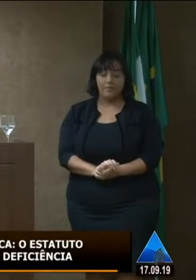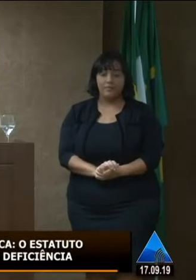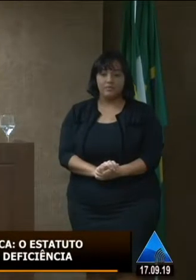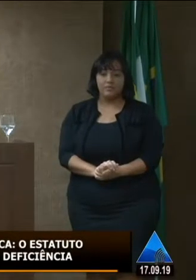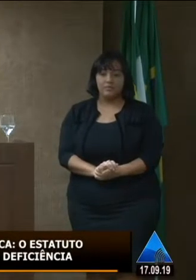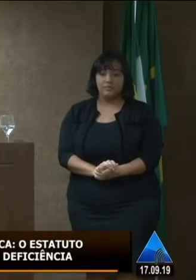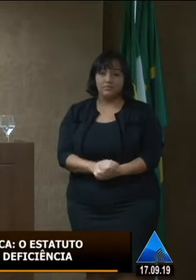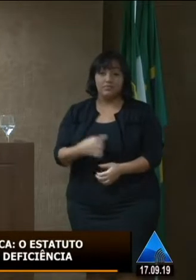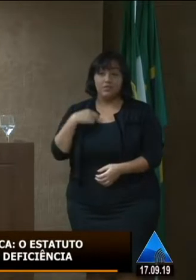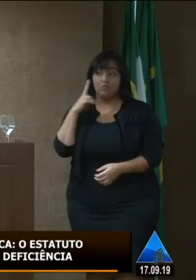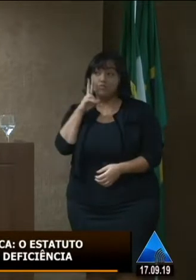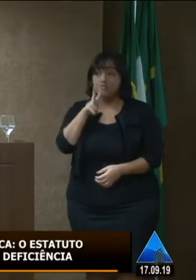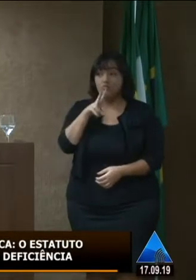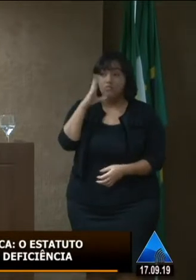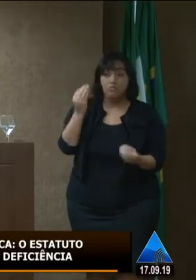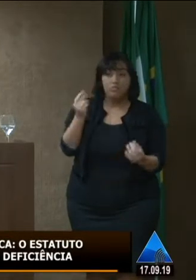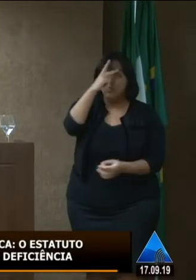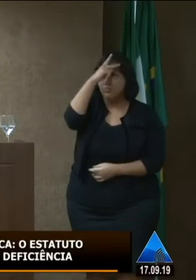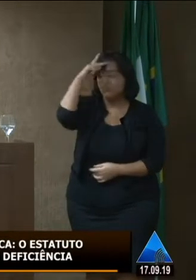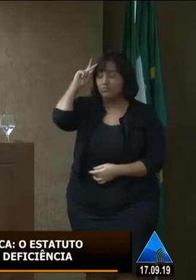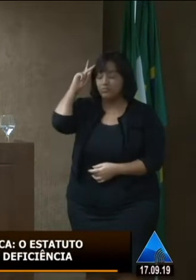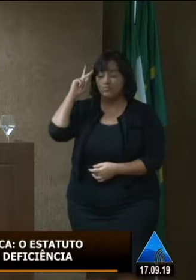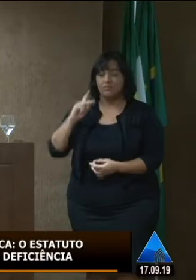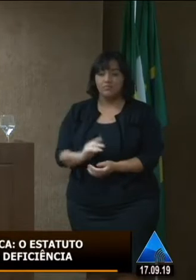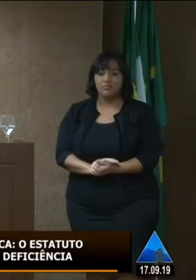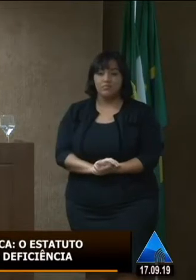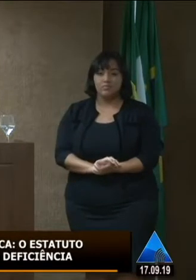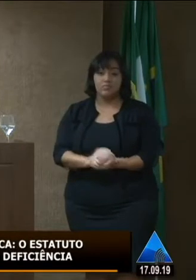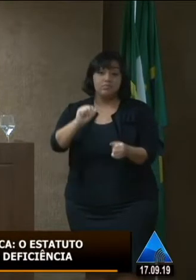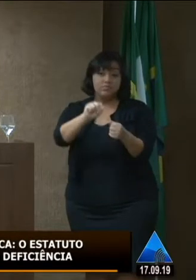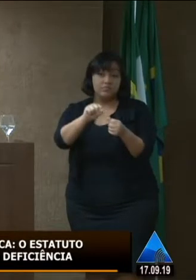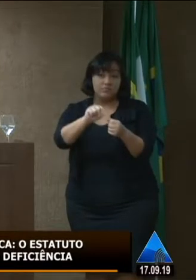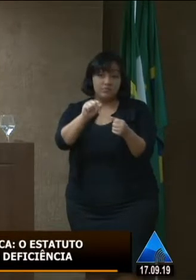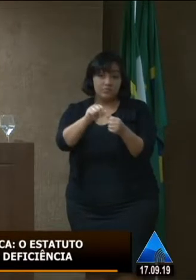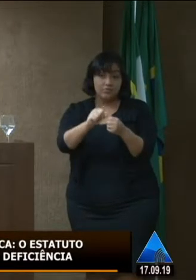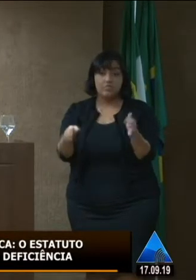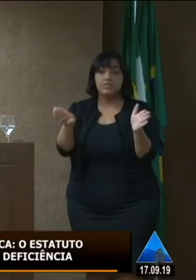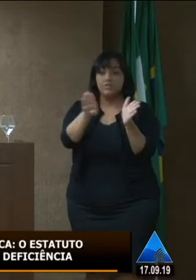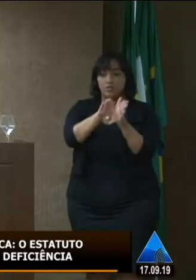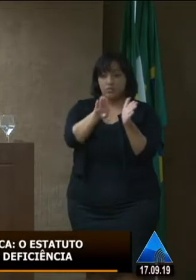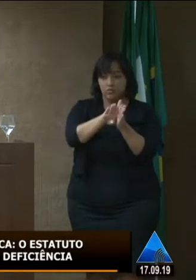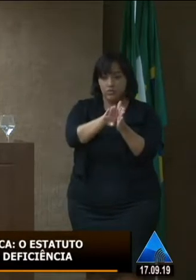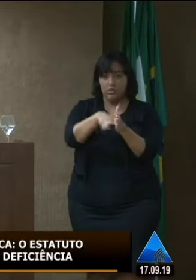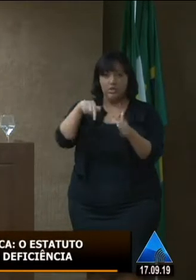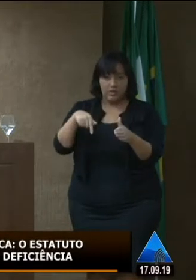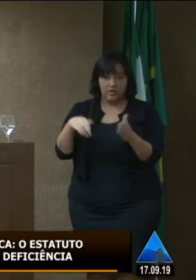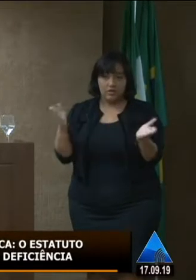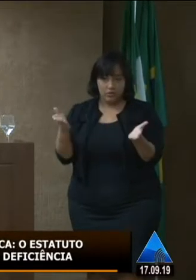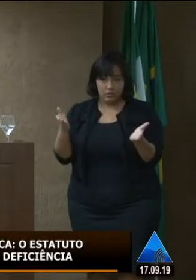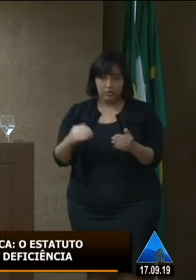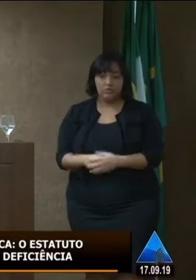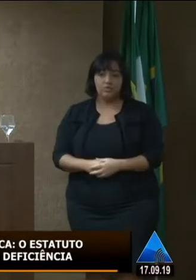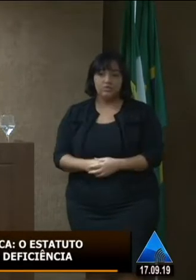eu vejo aqui várias pessoas que me fizeram chegar aonde estou né nessa